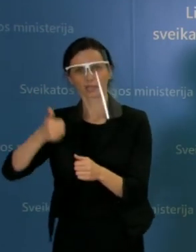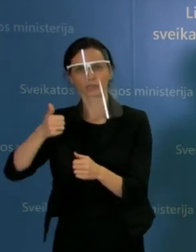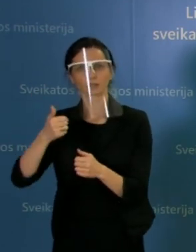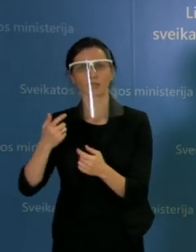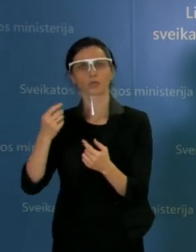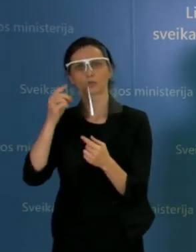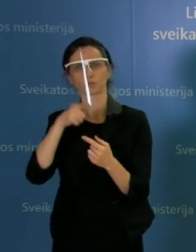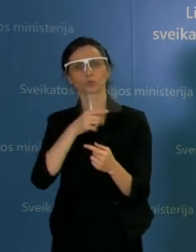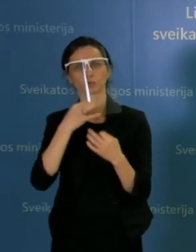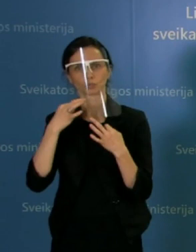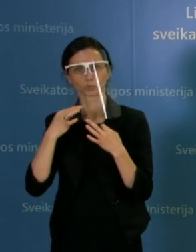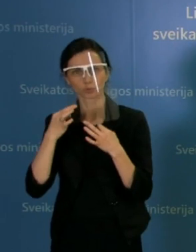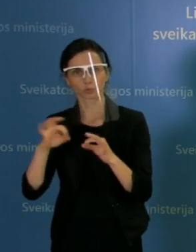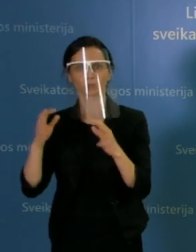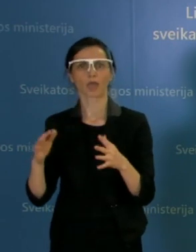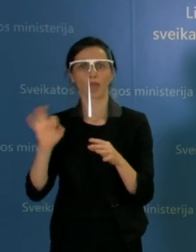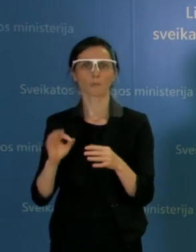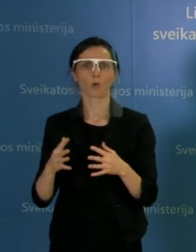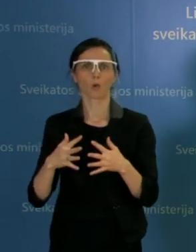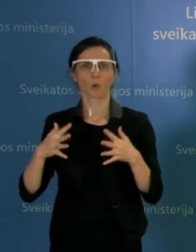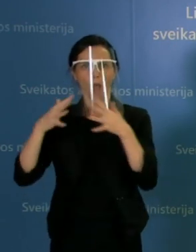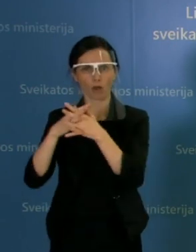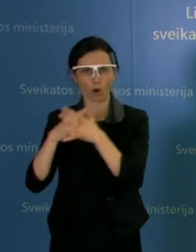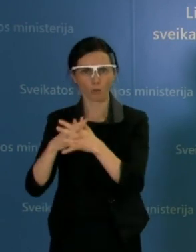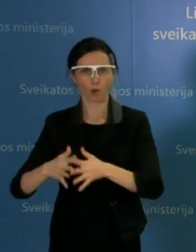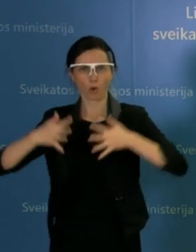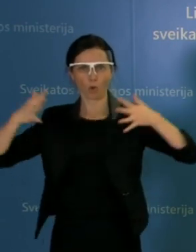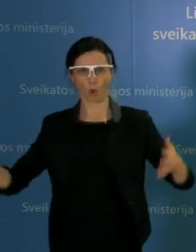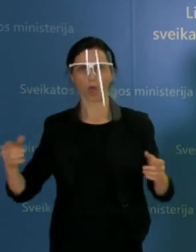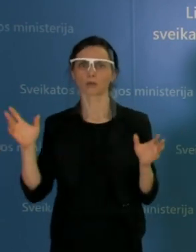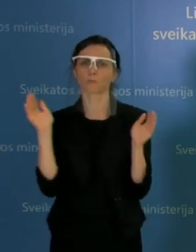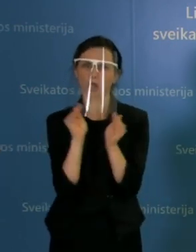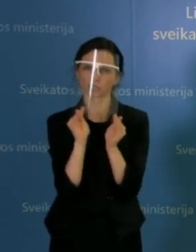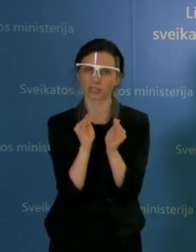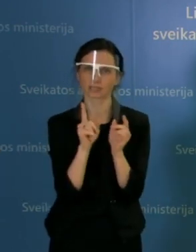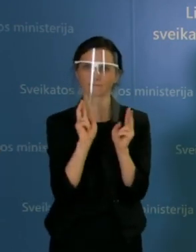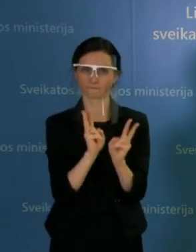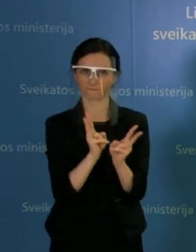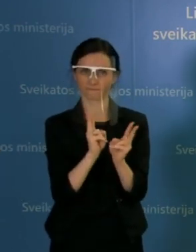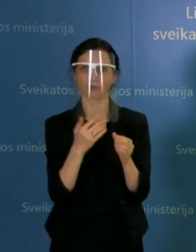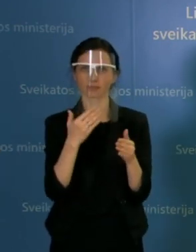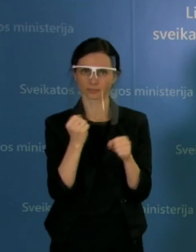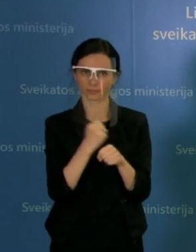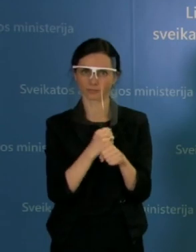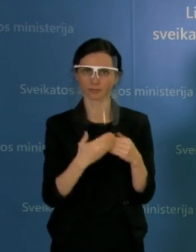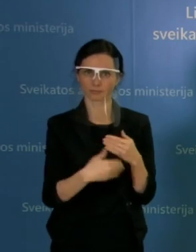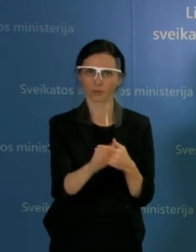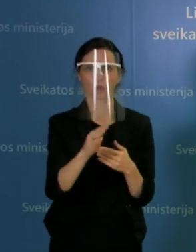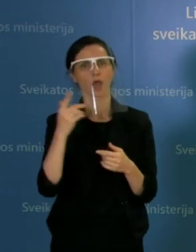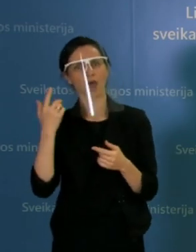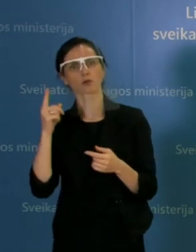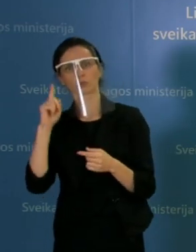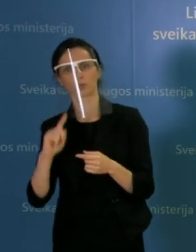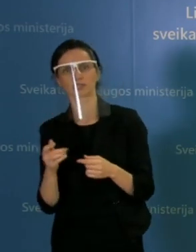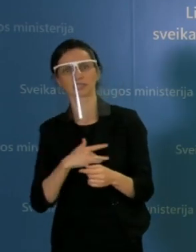centram, tokiem kaip Akropolis ir panašiai, ar visoms priekybos vietoms, kai ir kokie dar galėtų būti svarstomi griežtinimai, ir tai